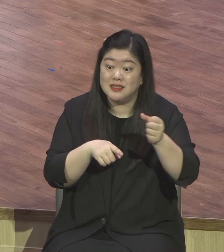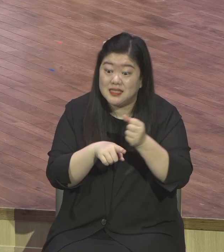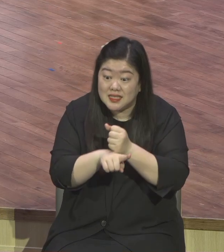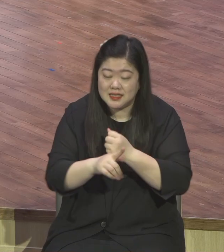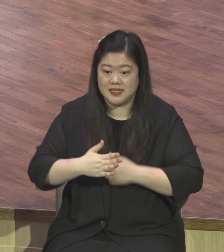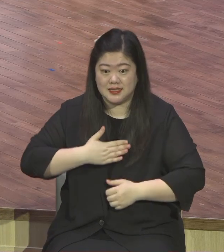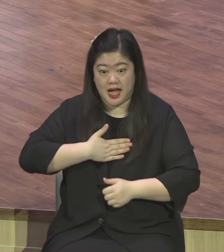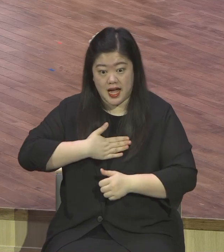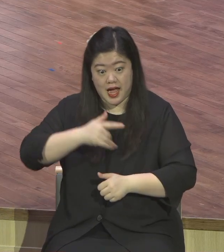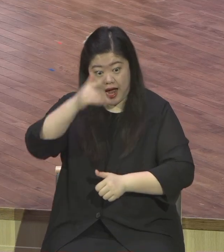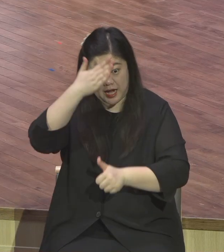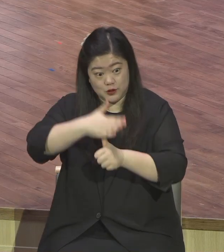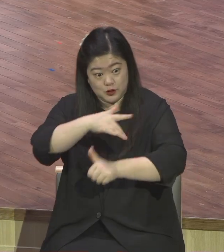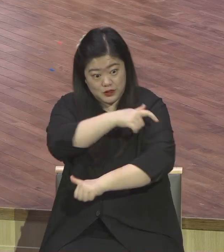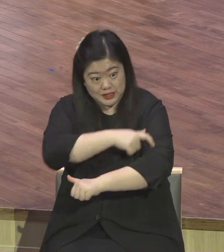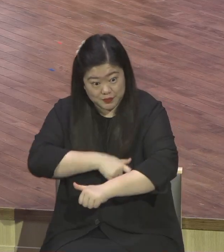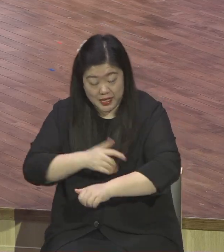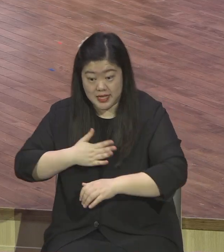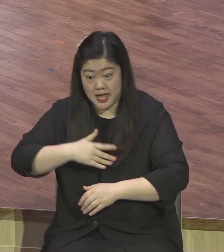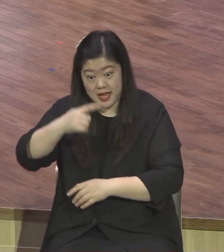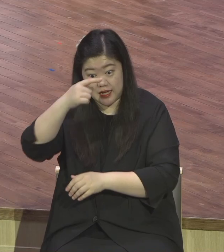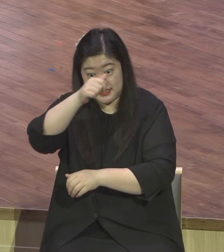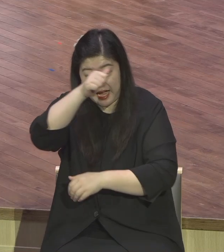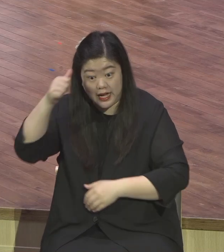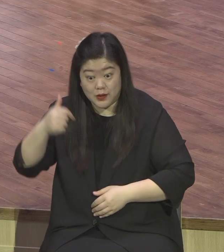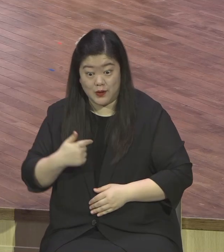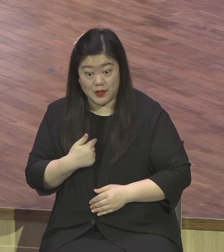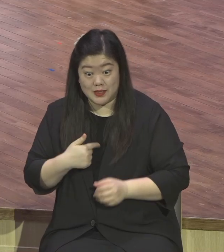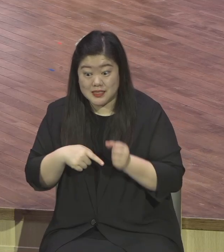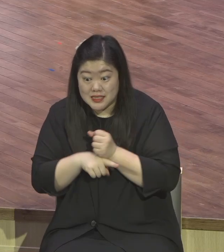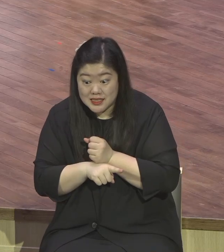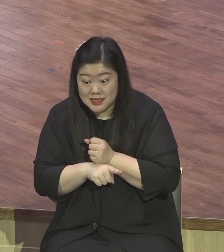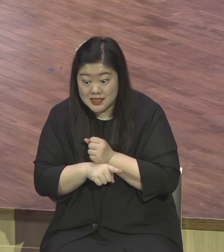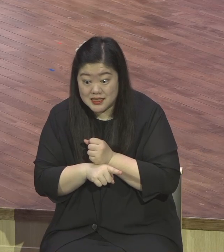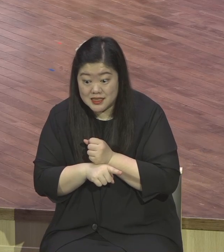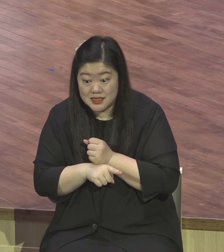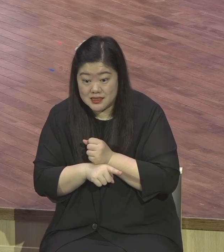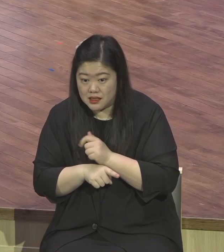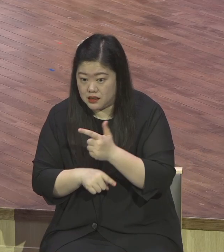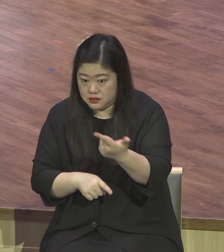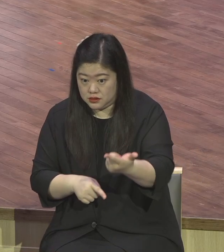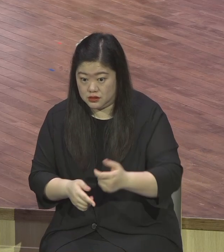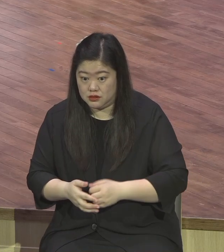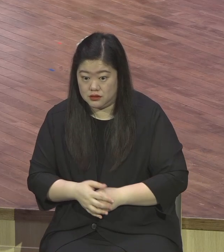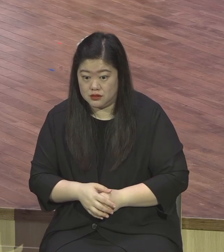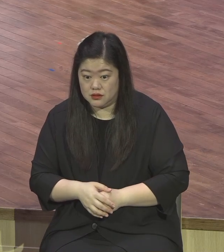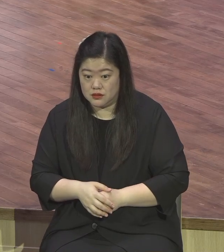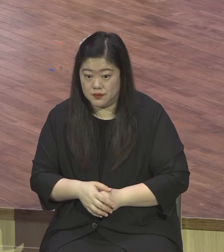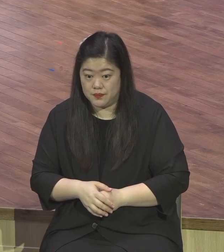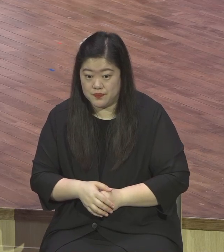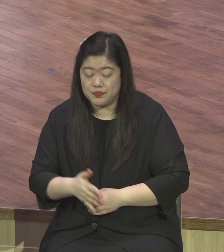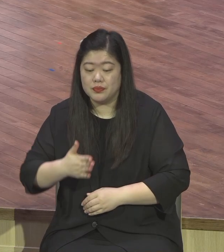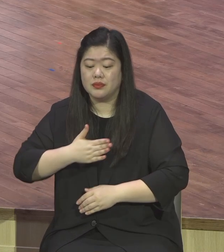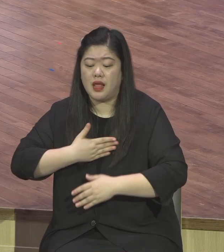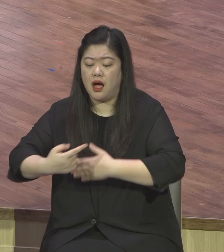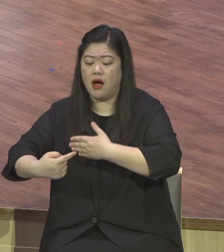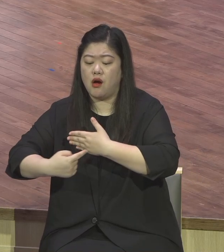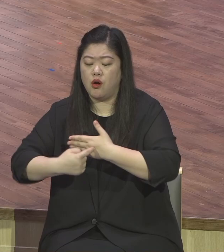아니고 얼마나 사실적으로 믿느냐 신앙생활을 하는 데 있어서 여러분 절대 놓치지 마야 될 것이